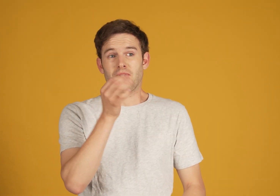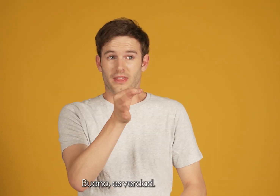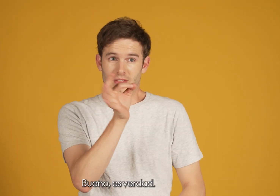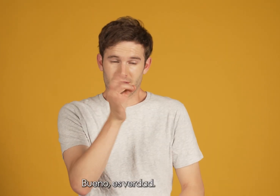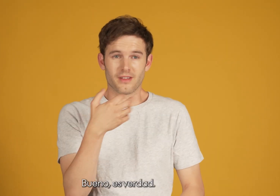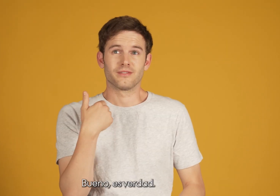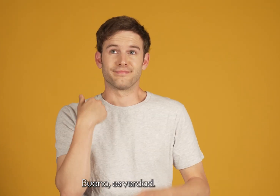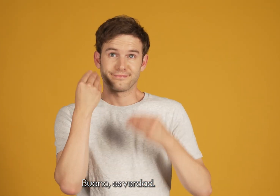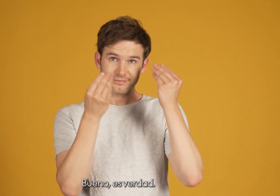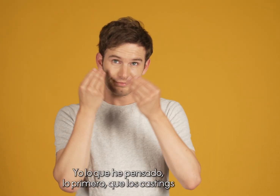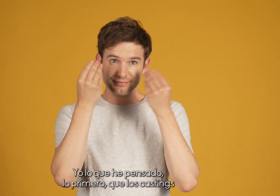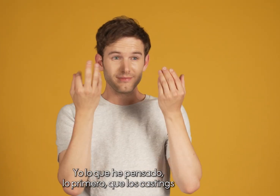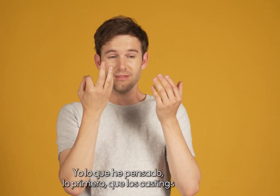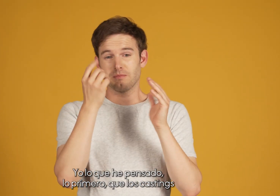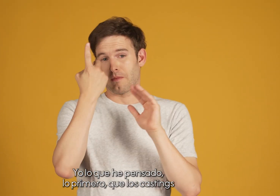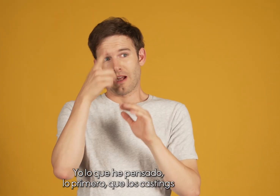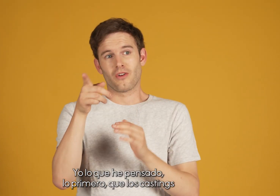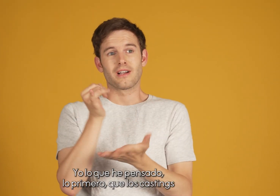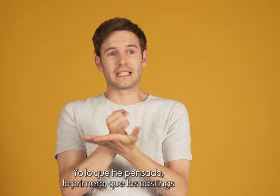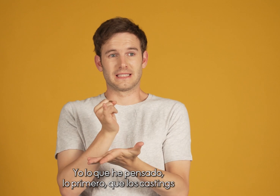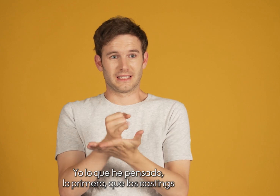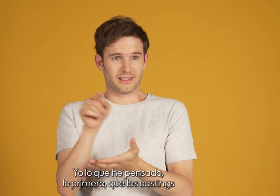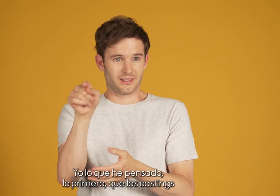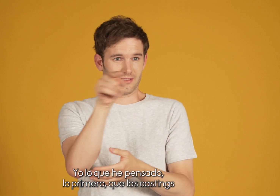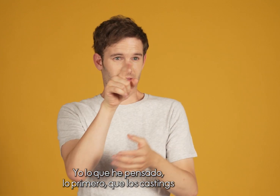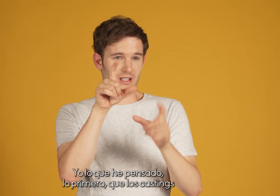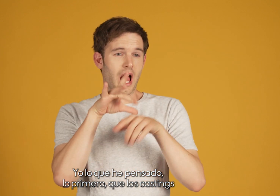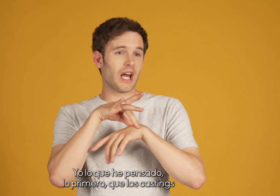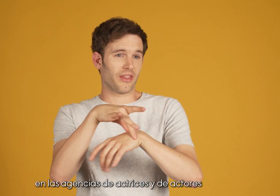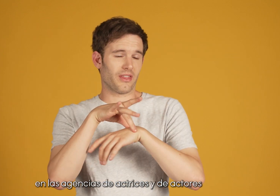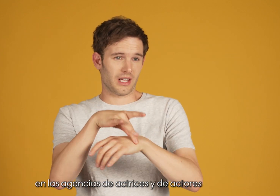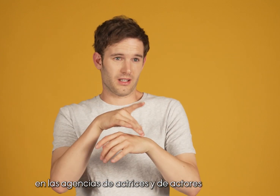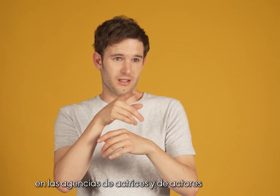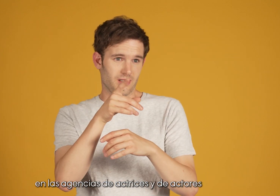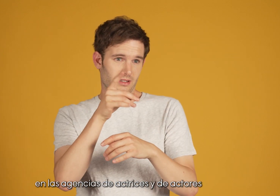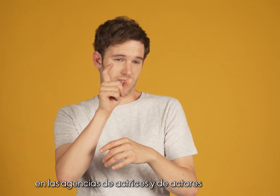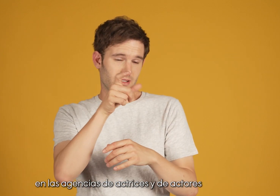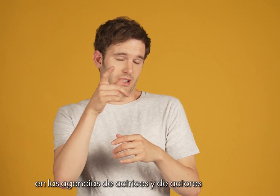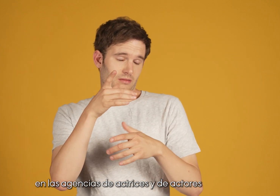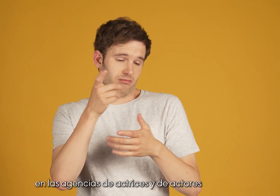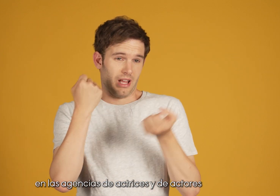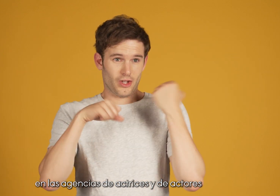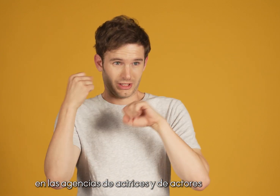Bueno, es verdad. Yo lo que he pensado, lo primero, que en los castings, en las agencias de actrices y de actores,